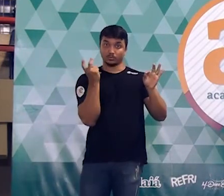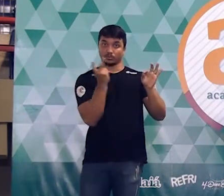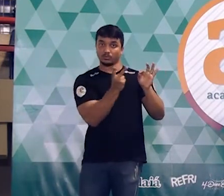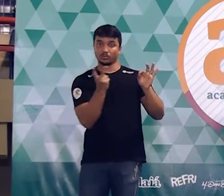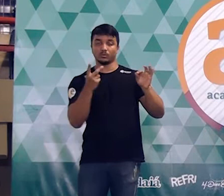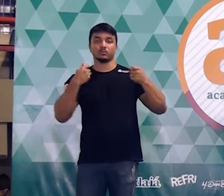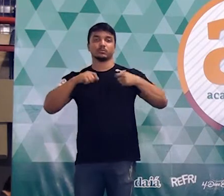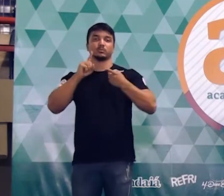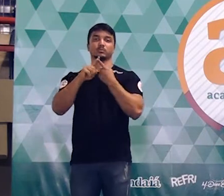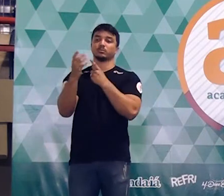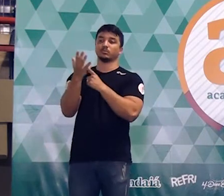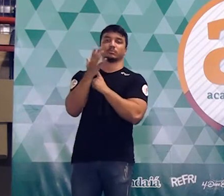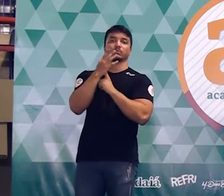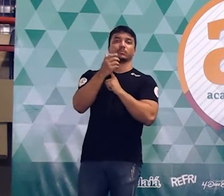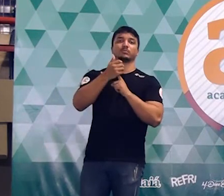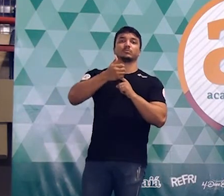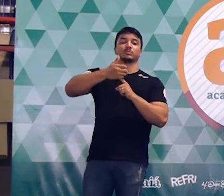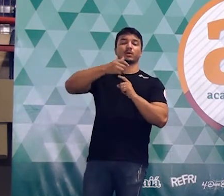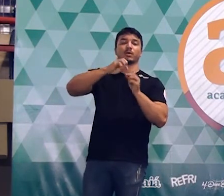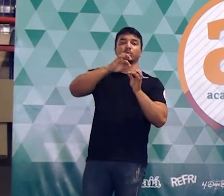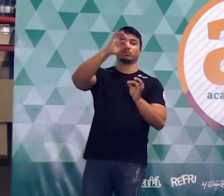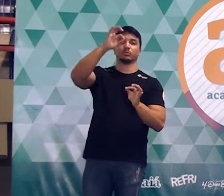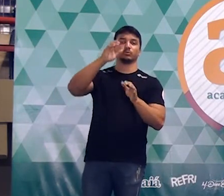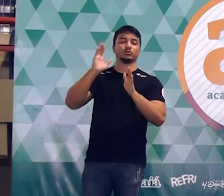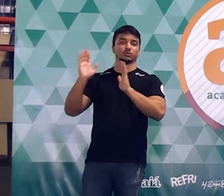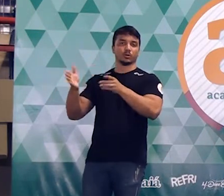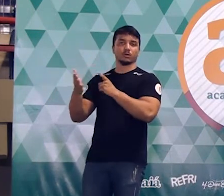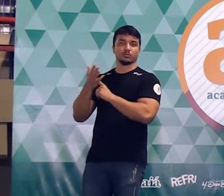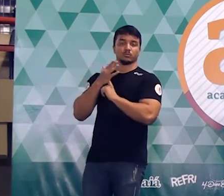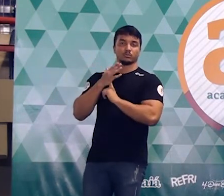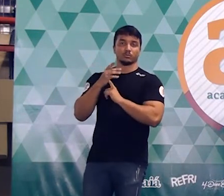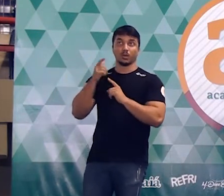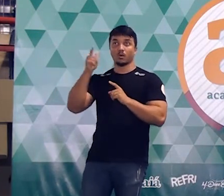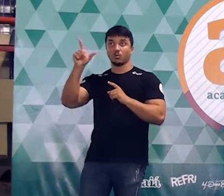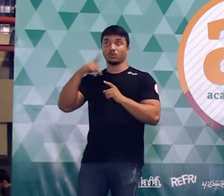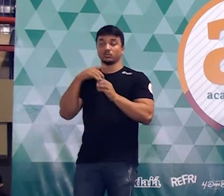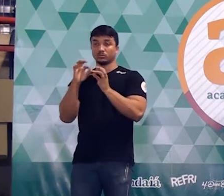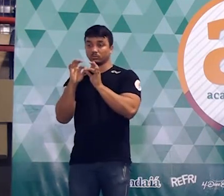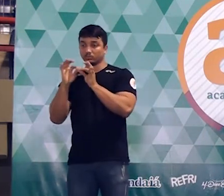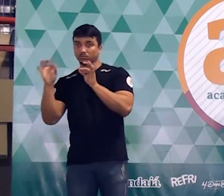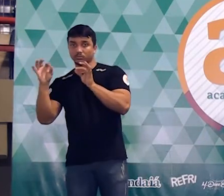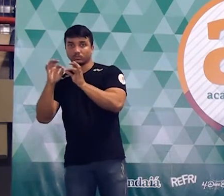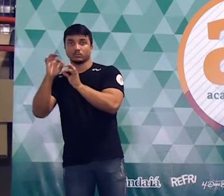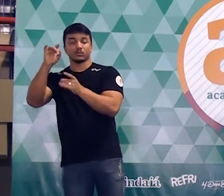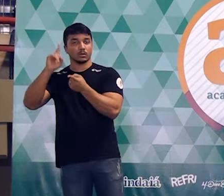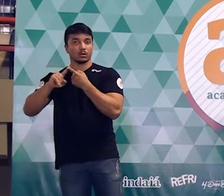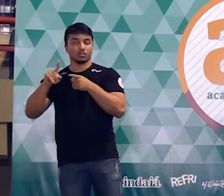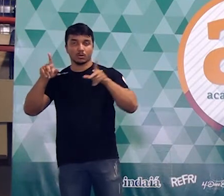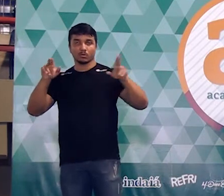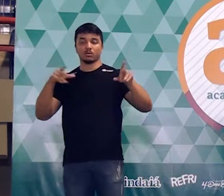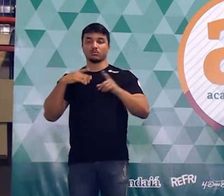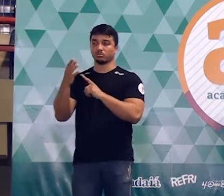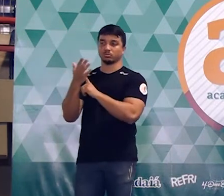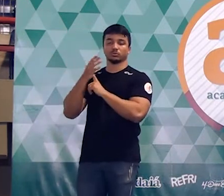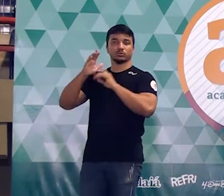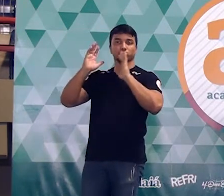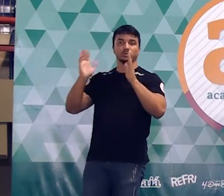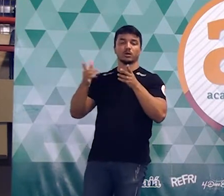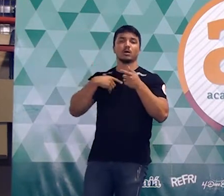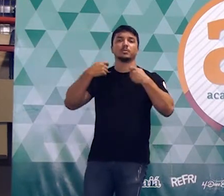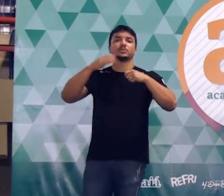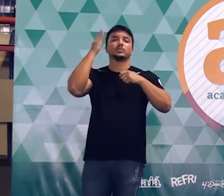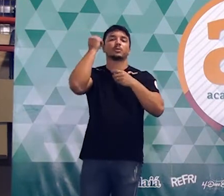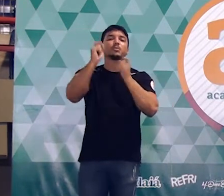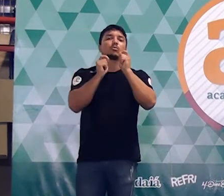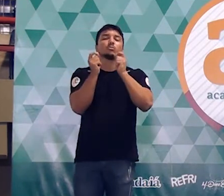já me mostrava essas medidas. Na outra, eu precisava da base e da altura. A questão já me mostrava essas medidas. Então, o é que eu preciso saber?